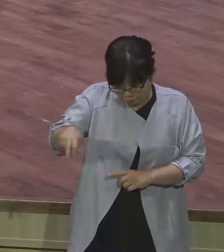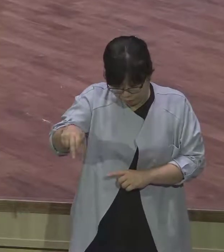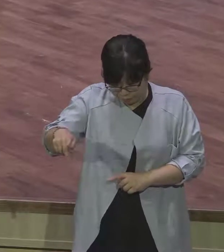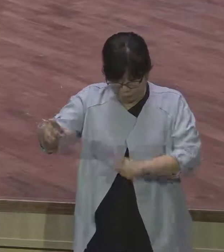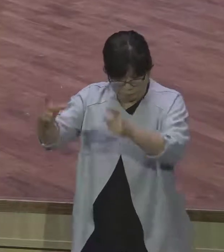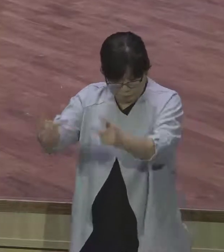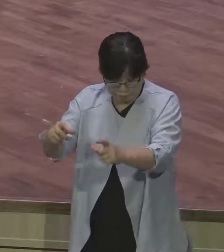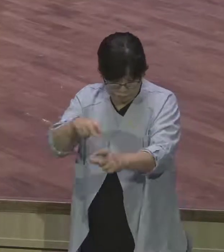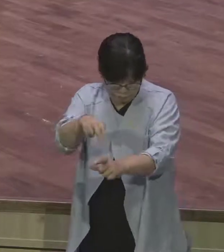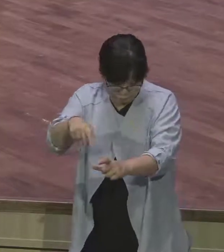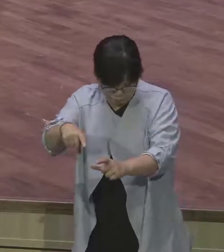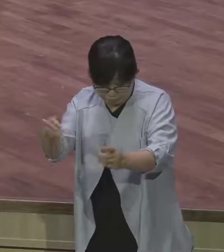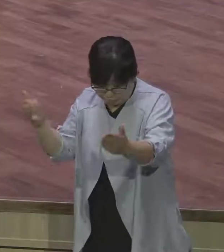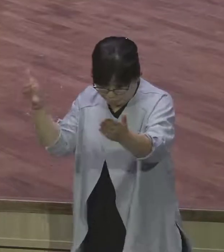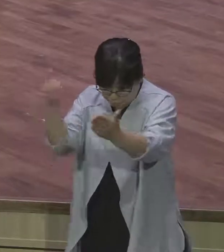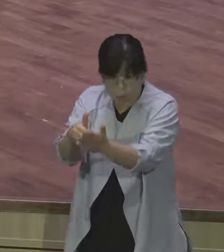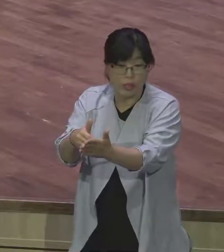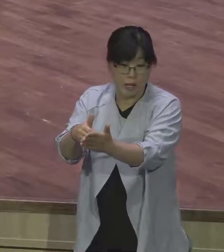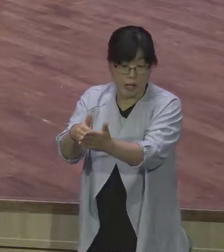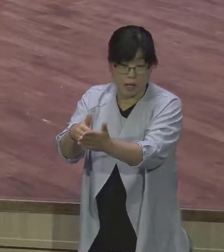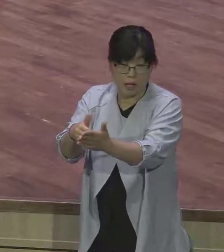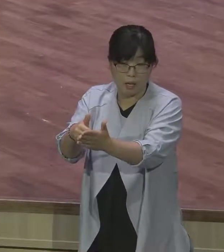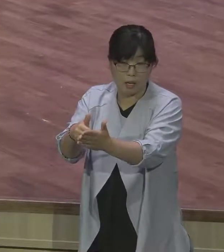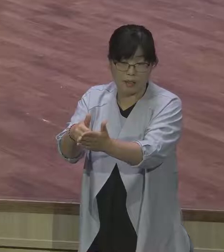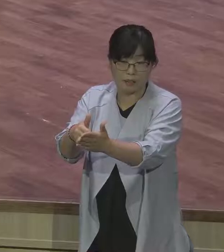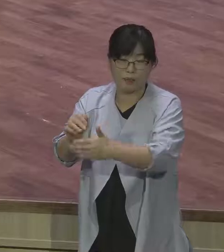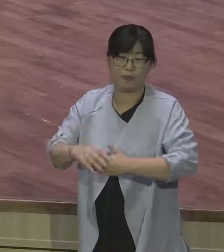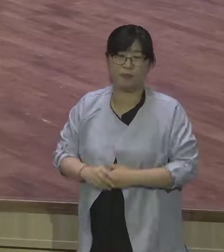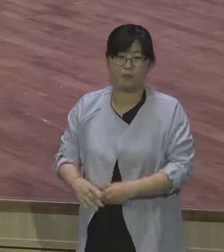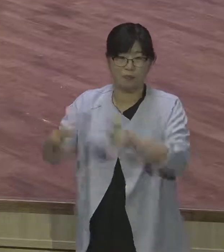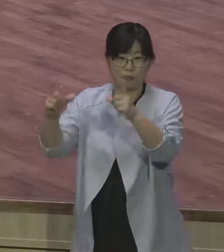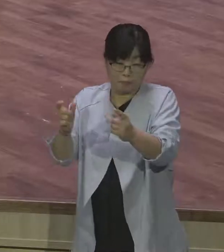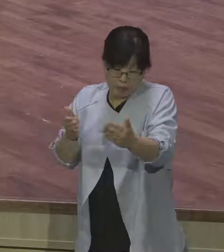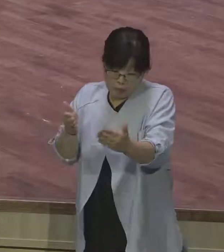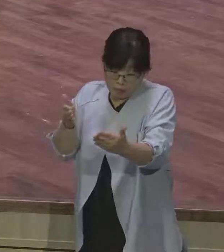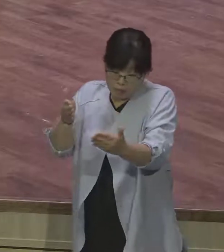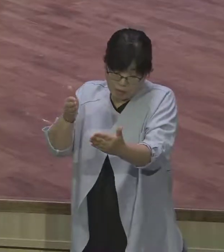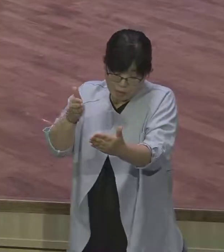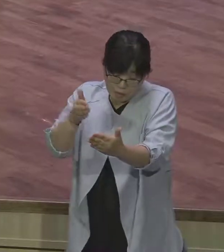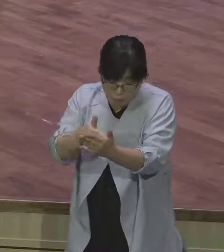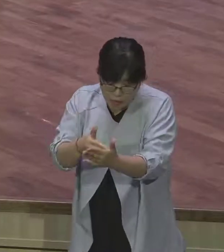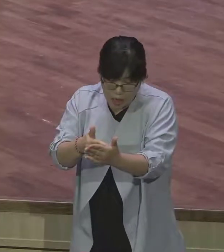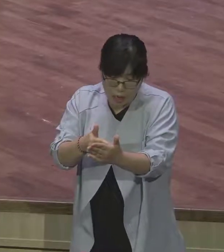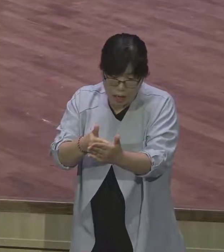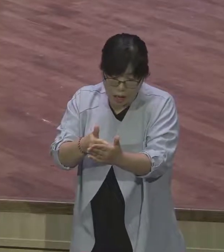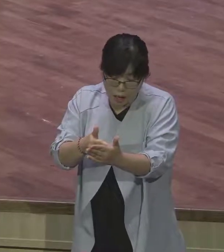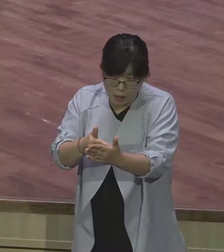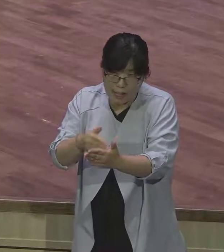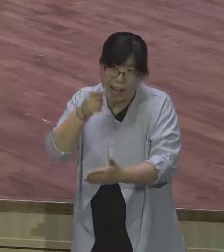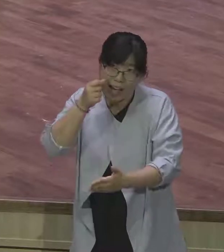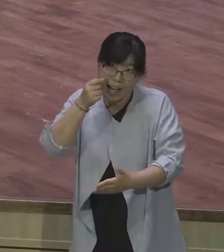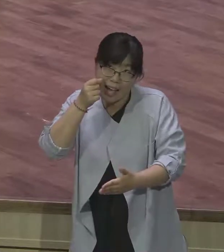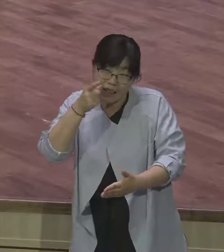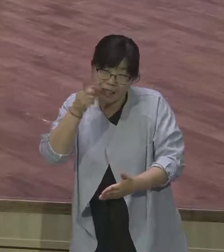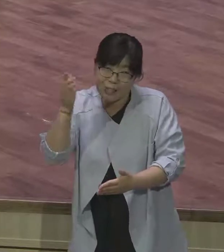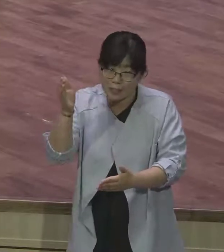그냥 있을 수 없잖아요. 한 달간 열심히 라반 집에서 일을 해줬어요. 일을 하는 모습을 본